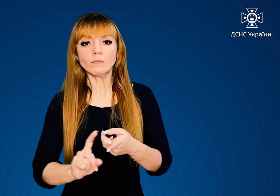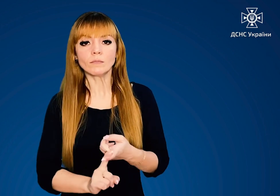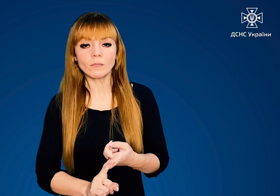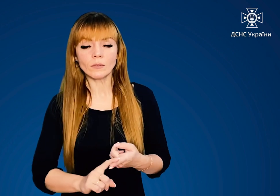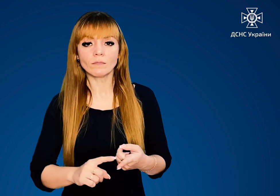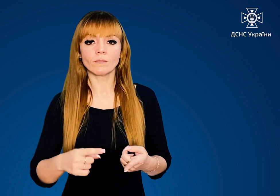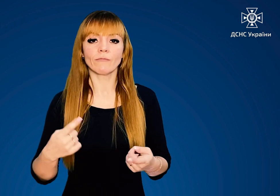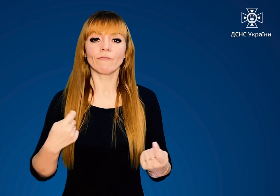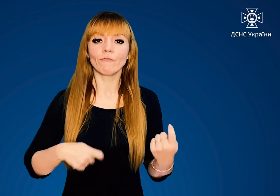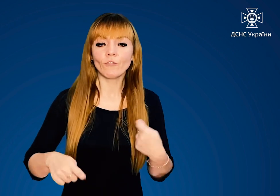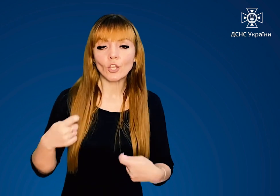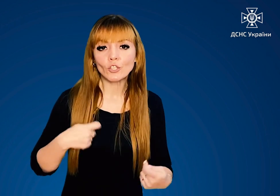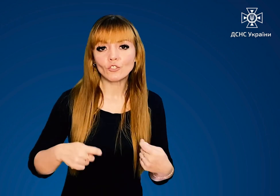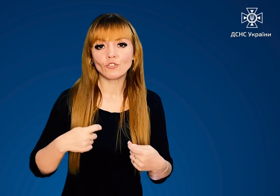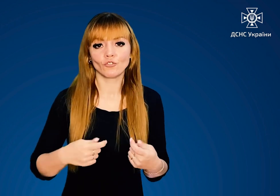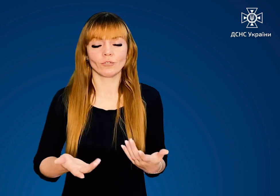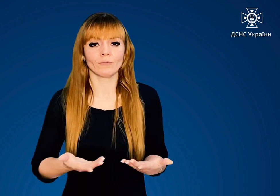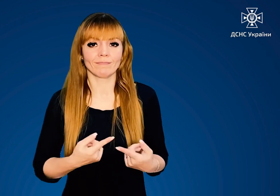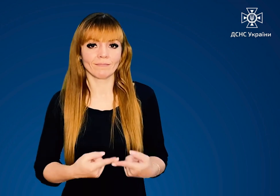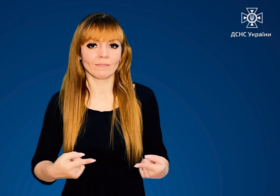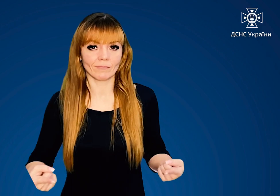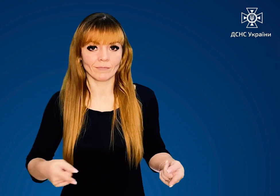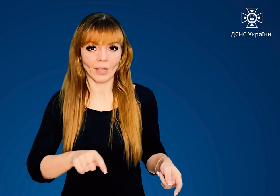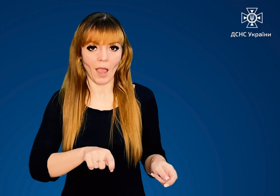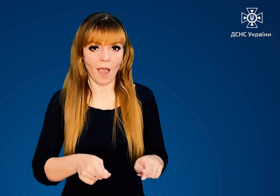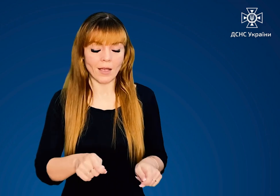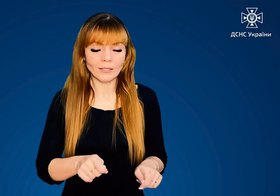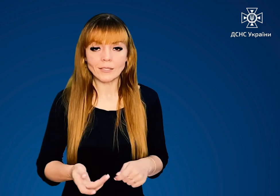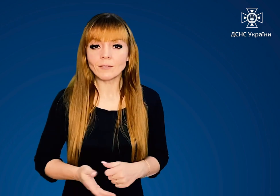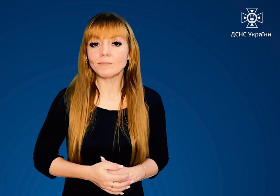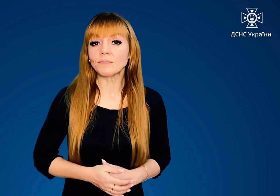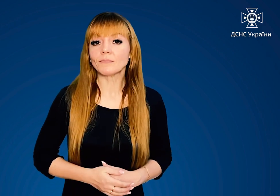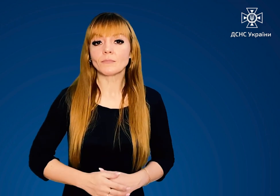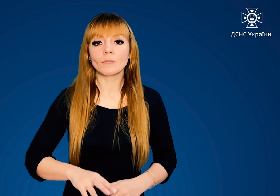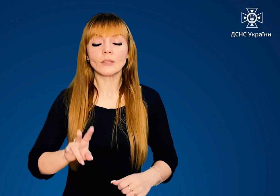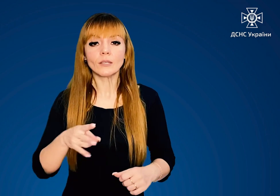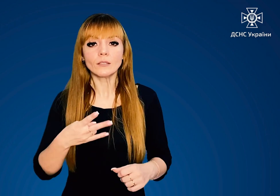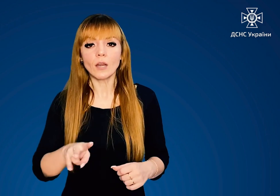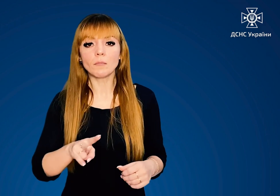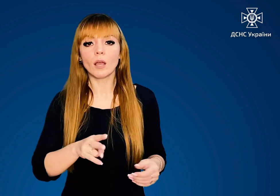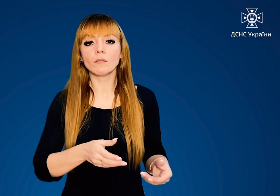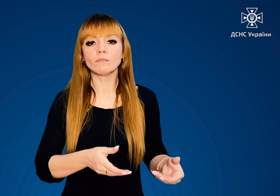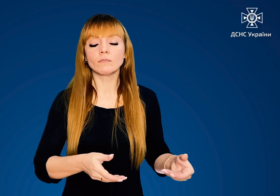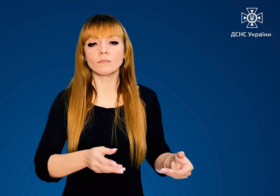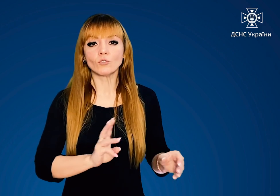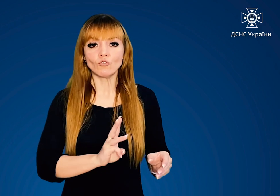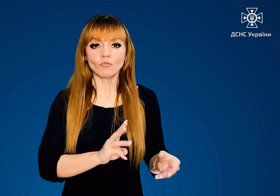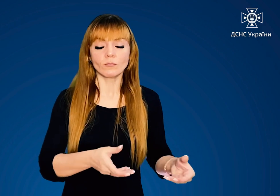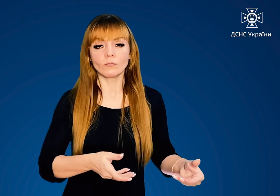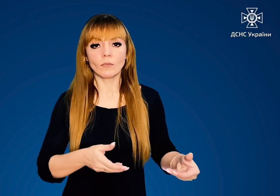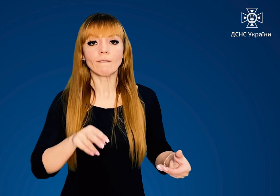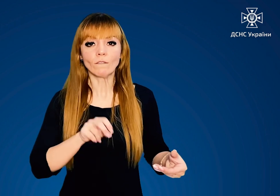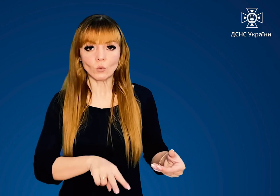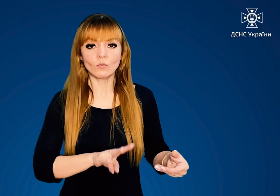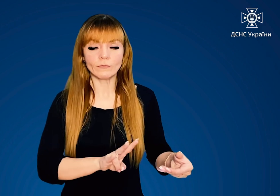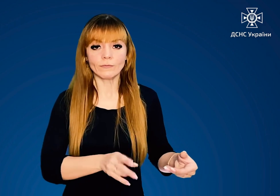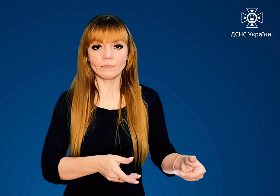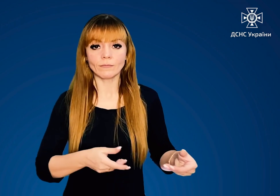приладів сторонні предмети та не вішайте на них одяг Не пересувайте увімкнуті газові прилади